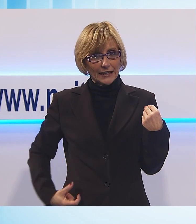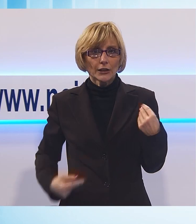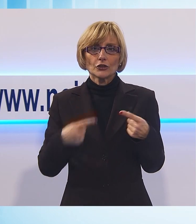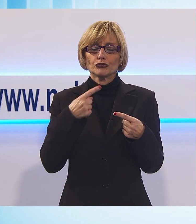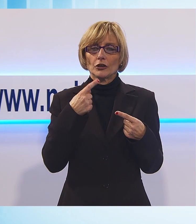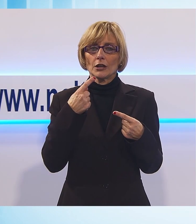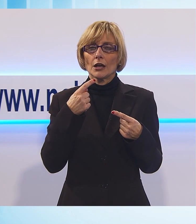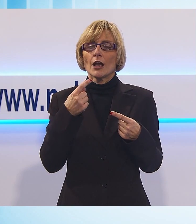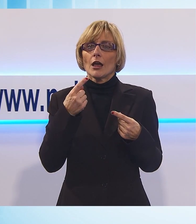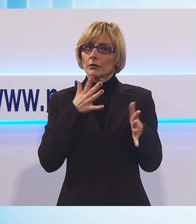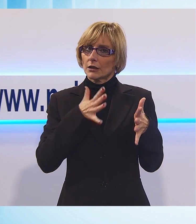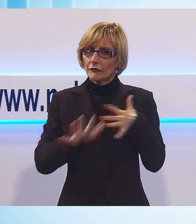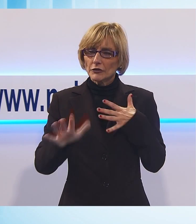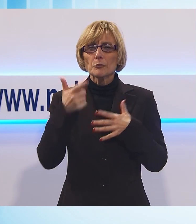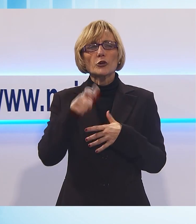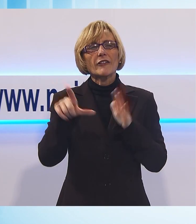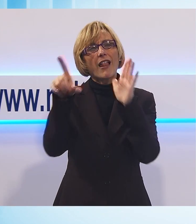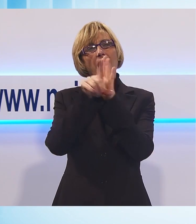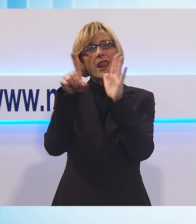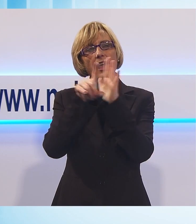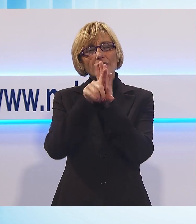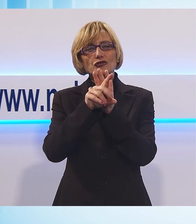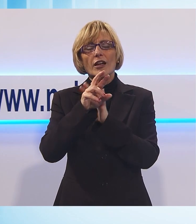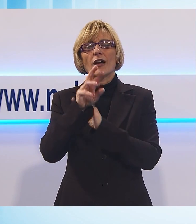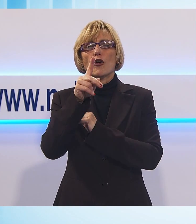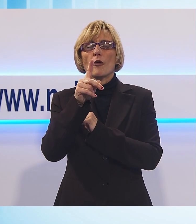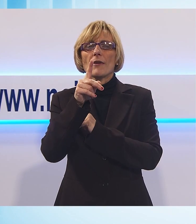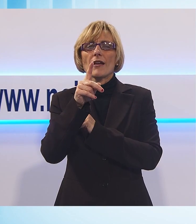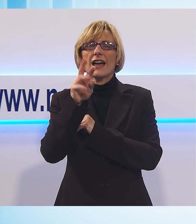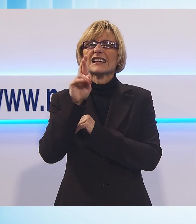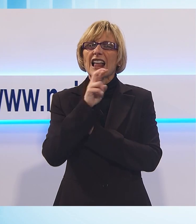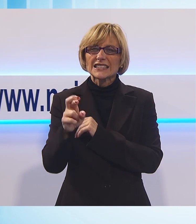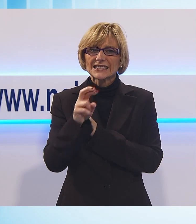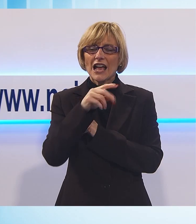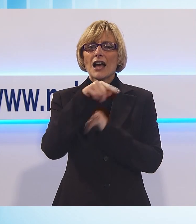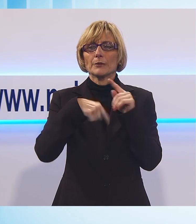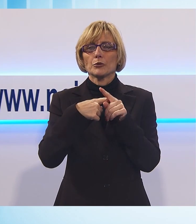contro norme ritenute discriminatorie e inumane.